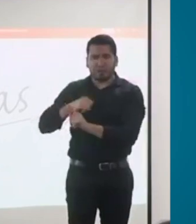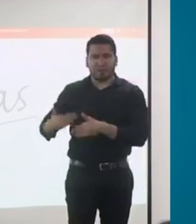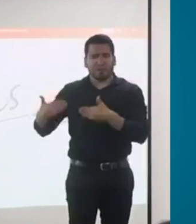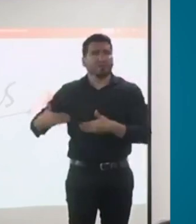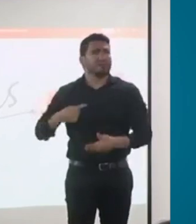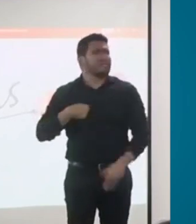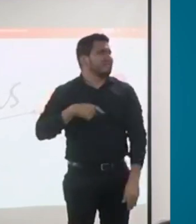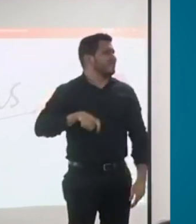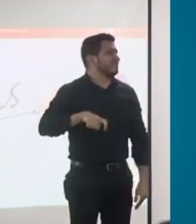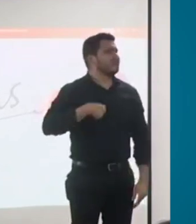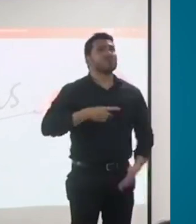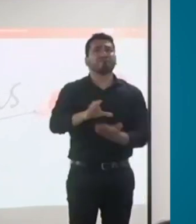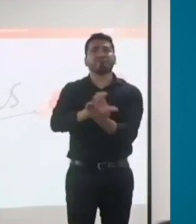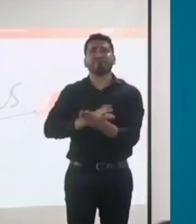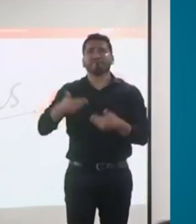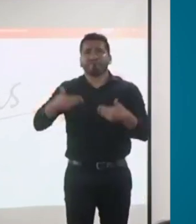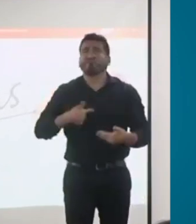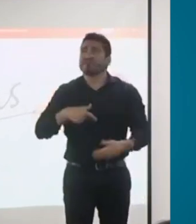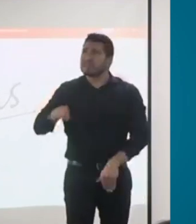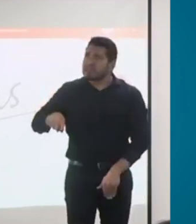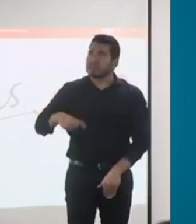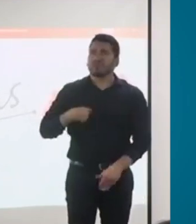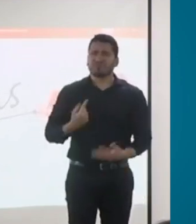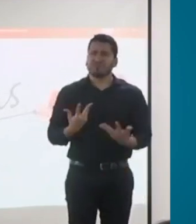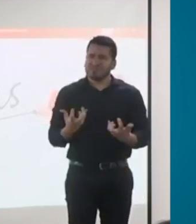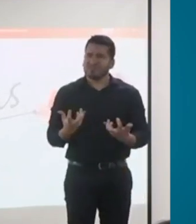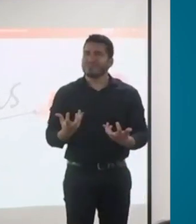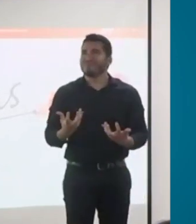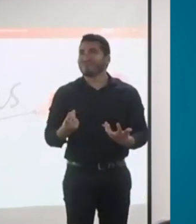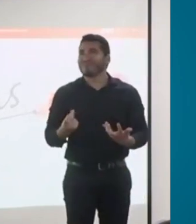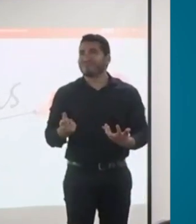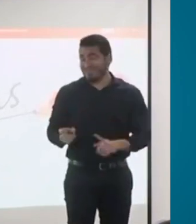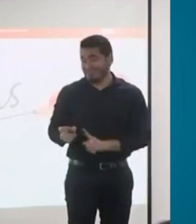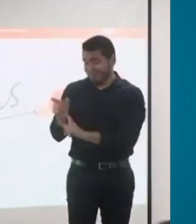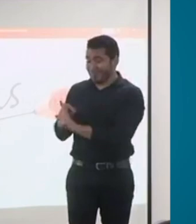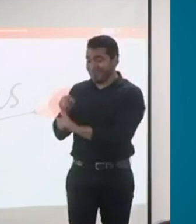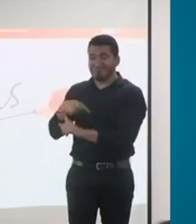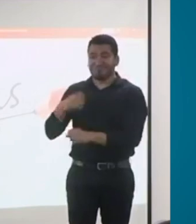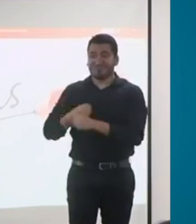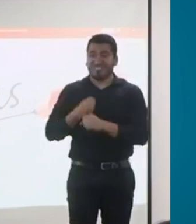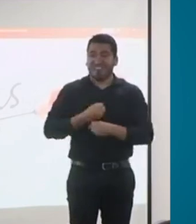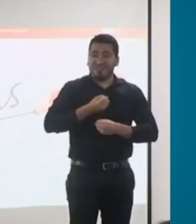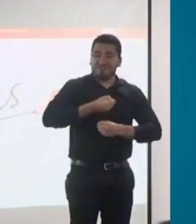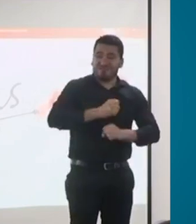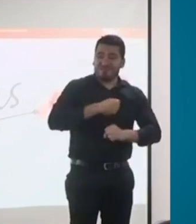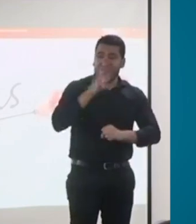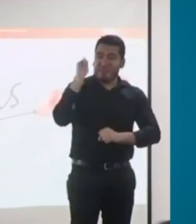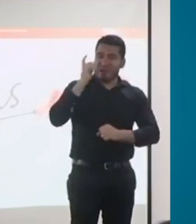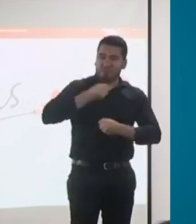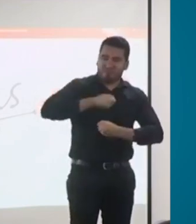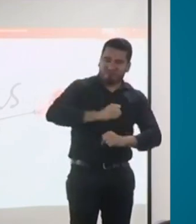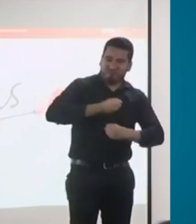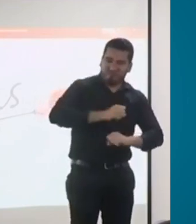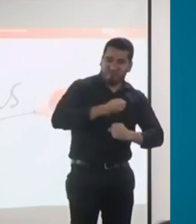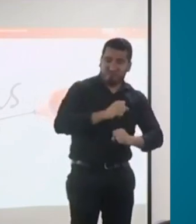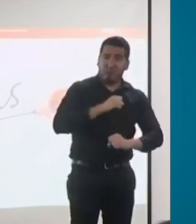discapacidad porque quiere, él tiene, él es evanista, tiene montada una empresa, es su propia